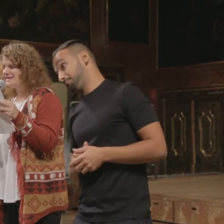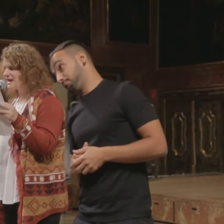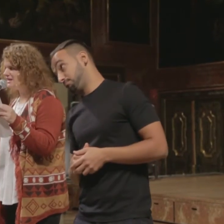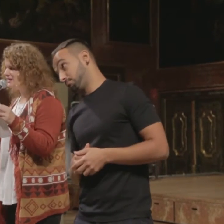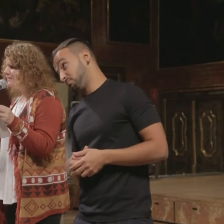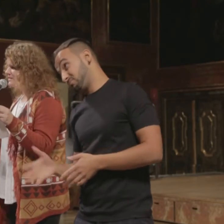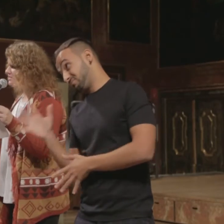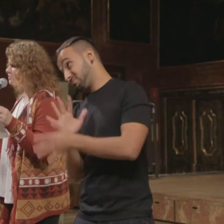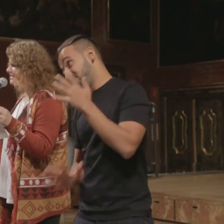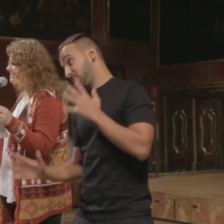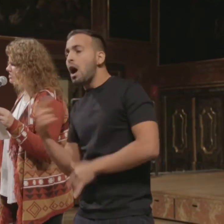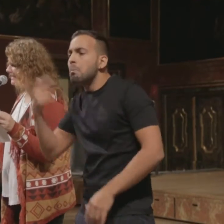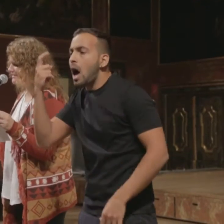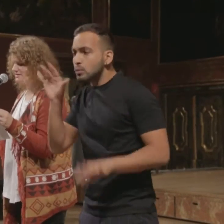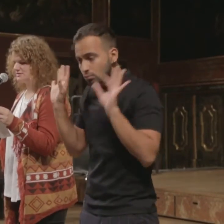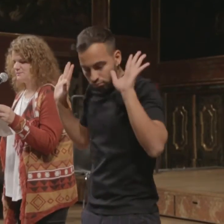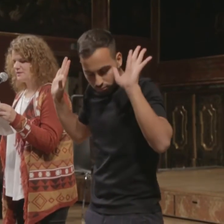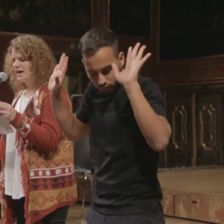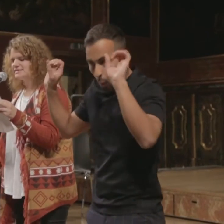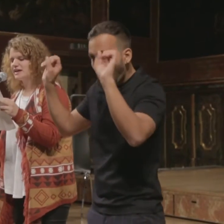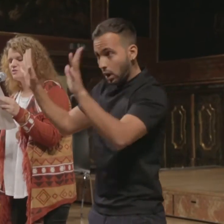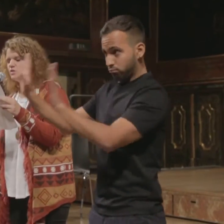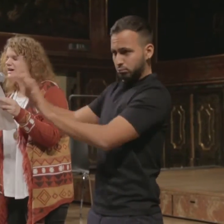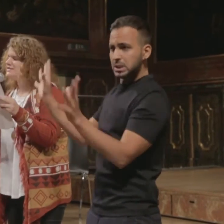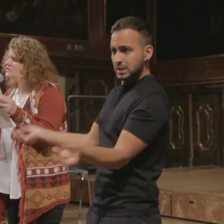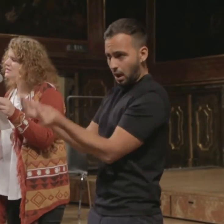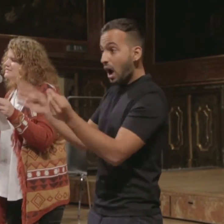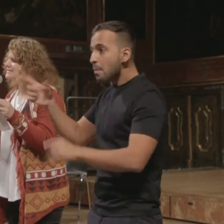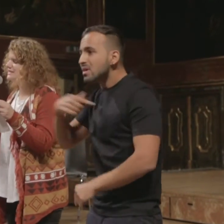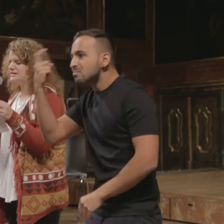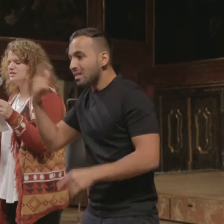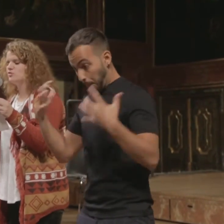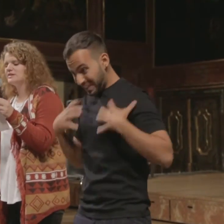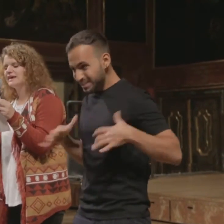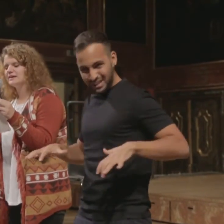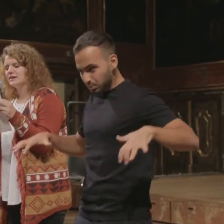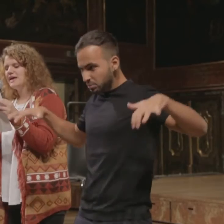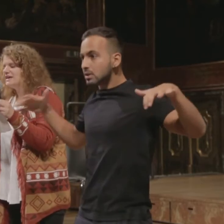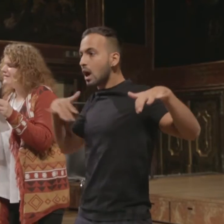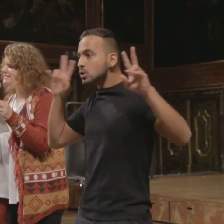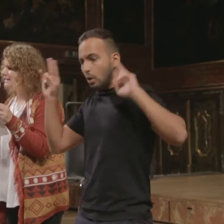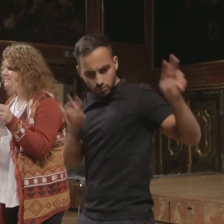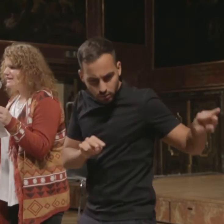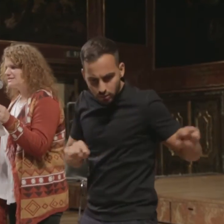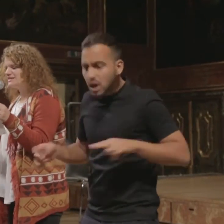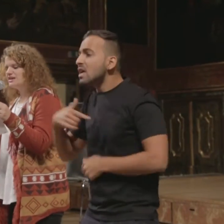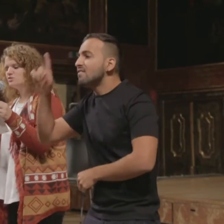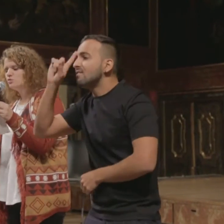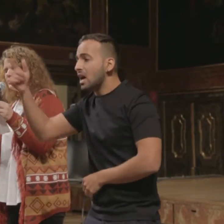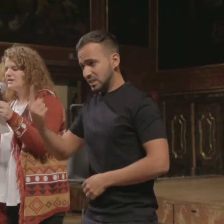sage nicht, dass das grundsätzlich schlecht ist. Ich sage nur, dass wir unseren Besitz nicht richtig überdenken. Ich weiß selbst, dass ich Dinge tue, die